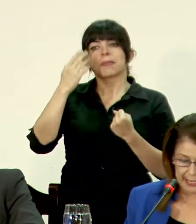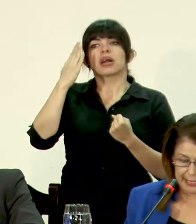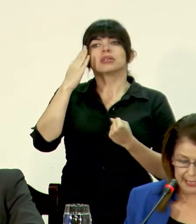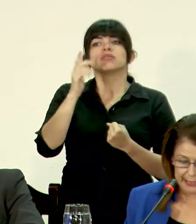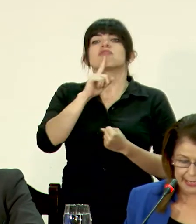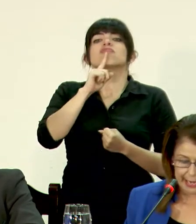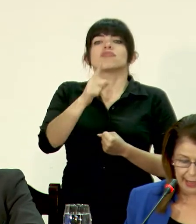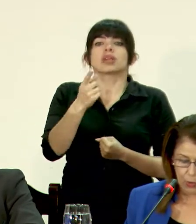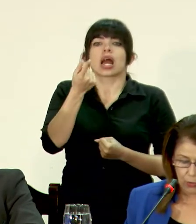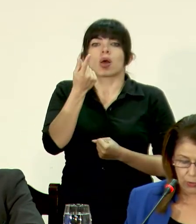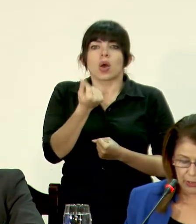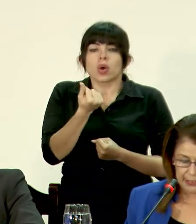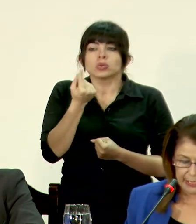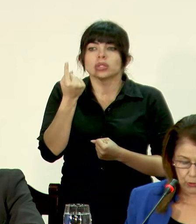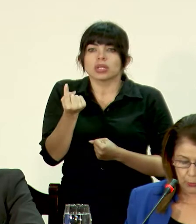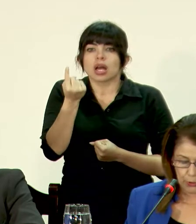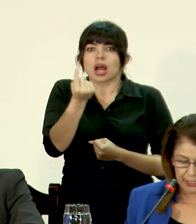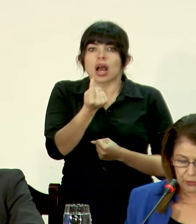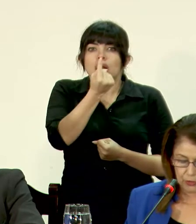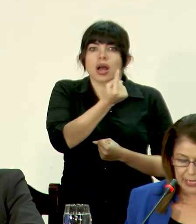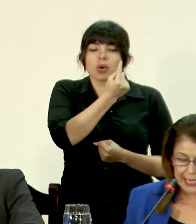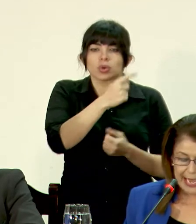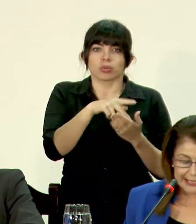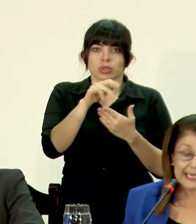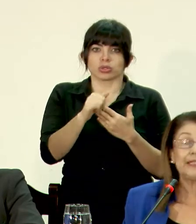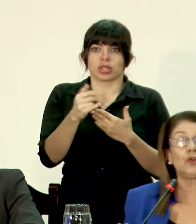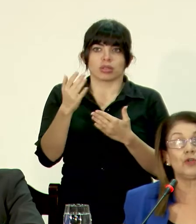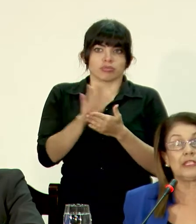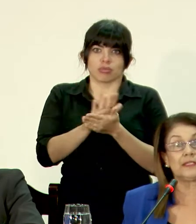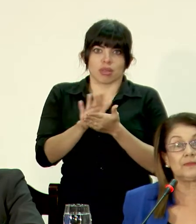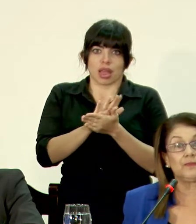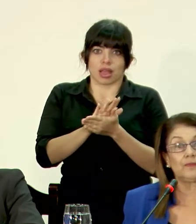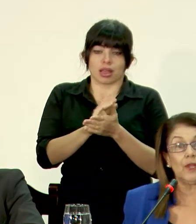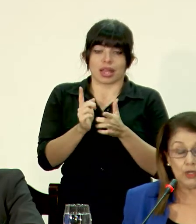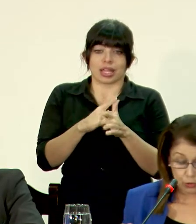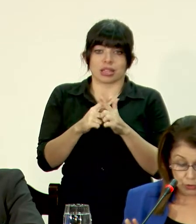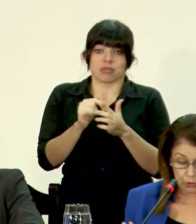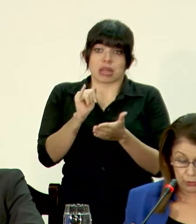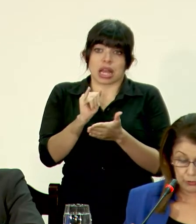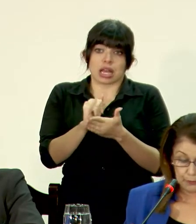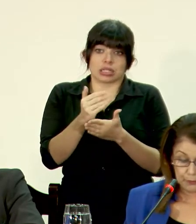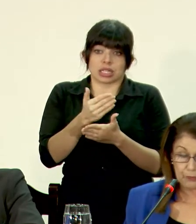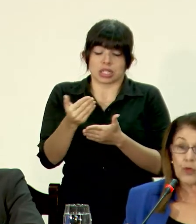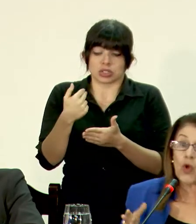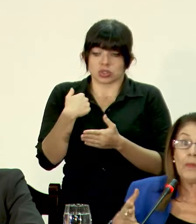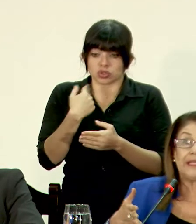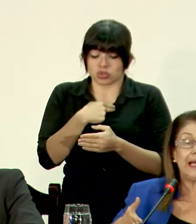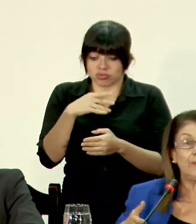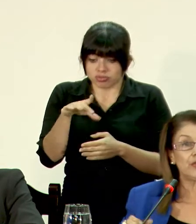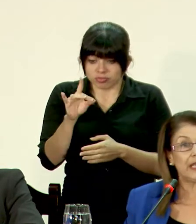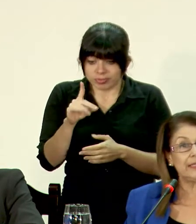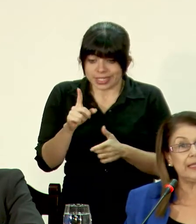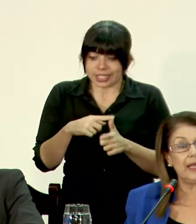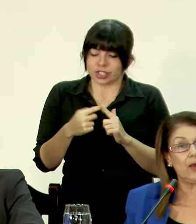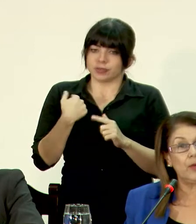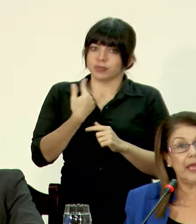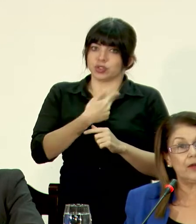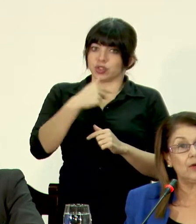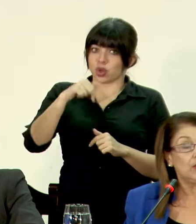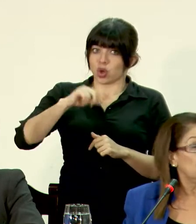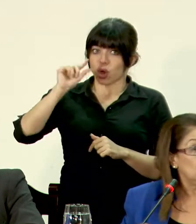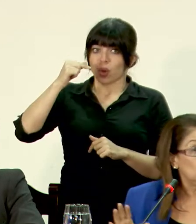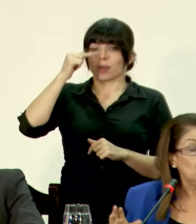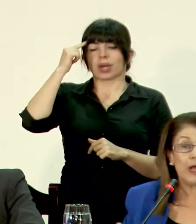real de cada uno de los proyectos. Así las cosas. Nosotros comenzamos en este